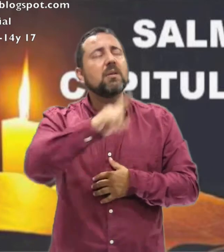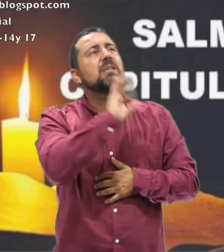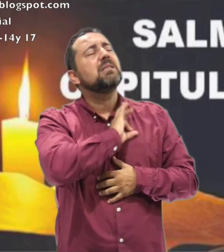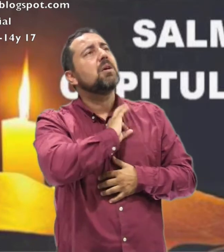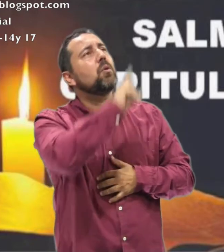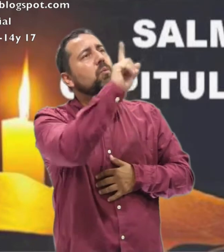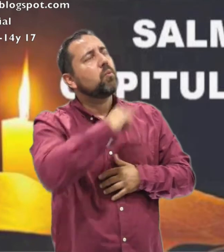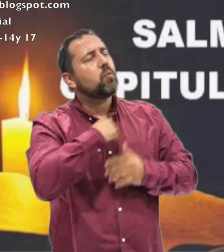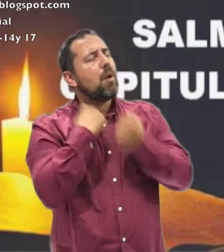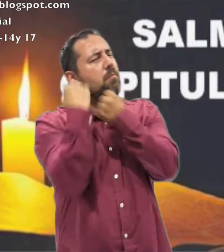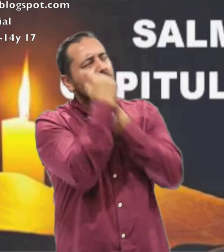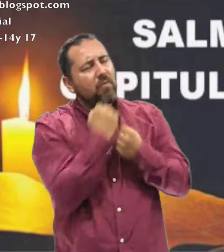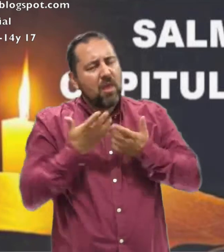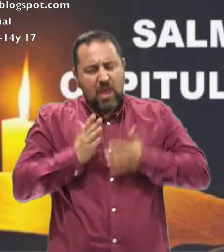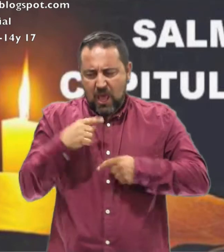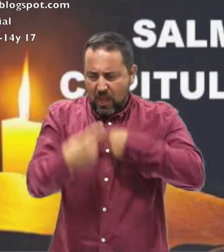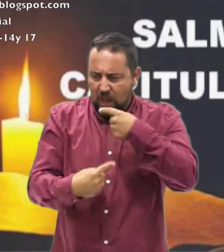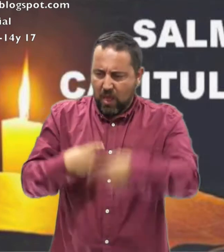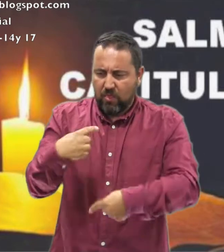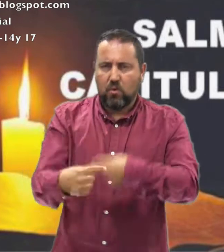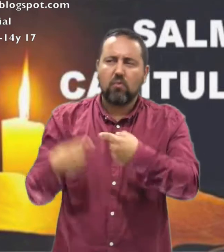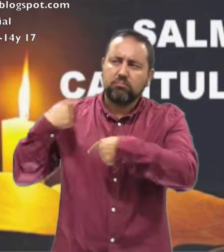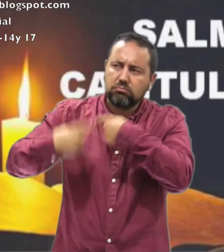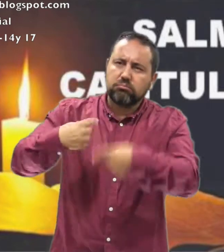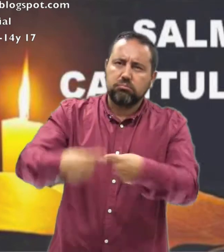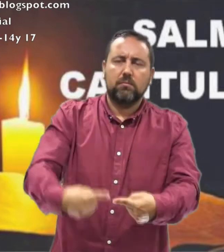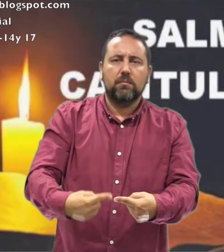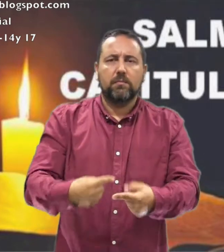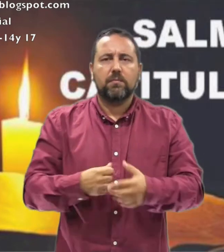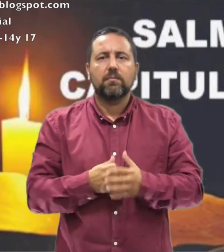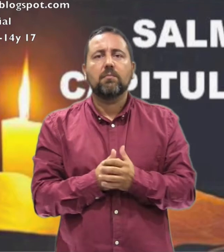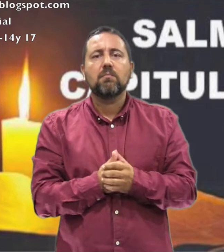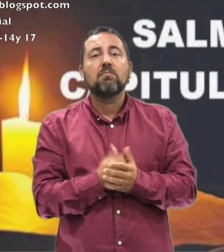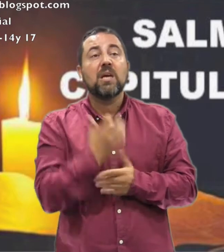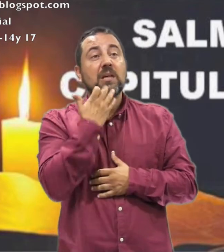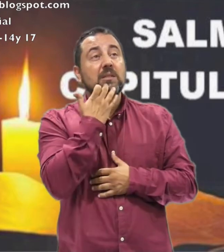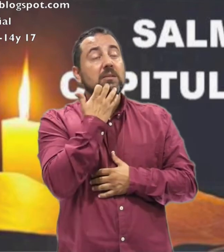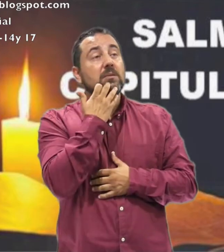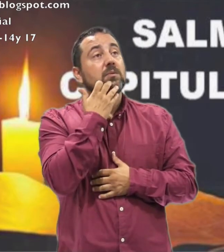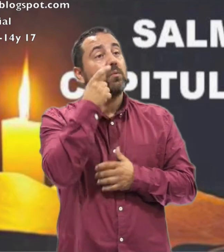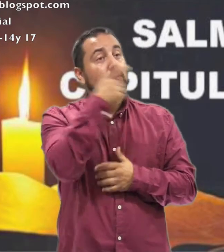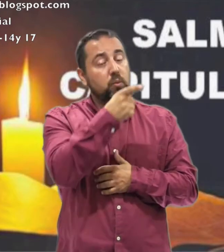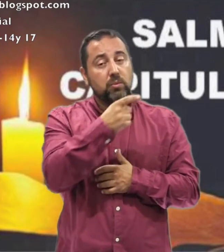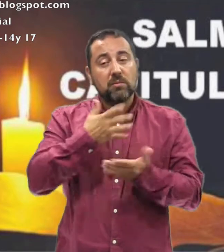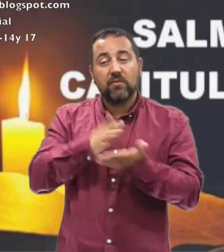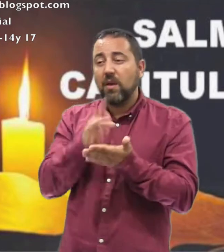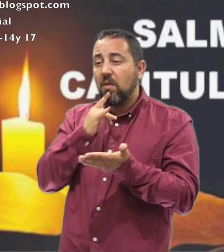Respondemos Señor, tú has sido nuestro refugio De generación en generación Si